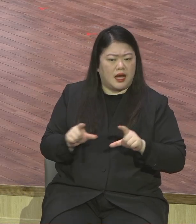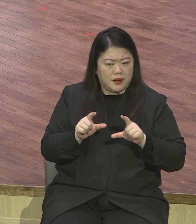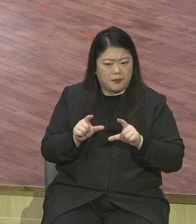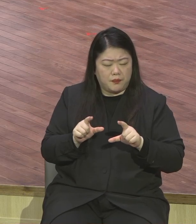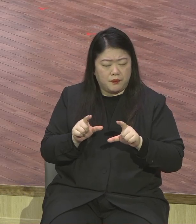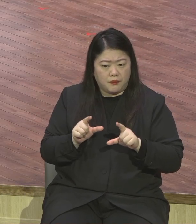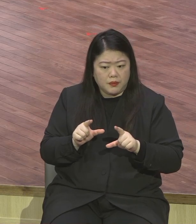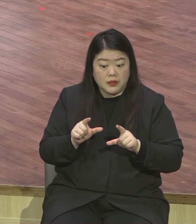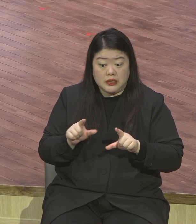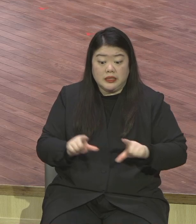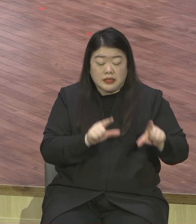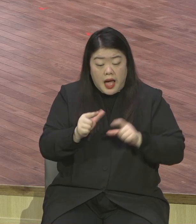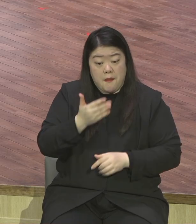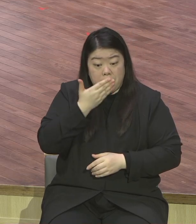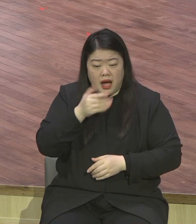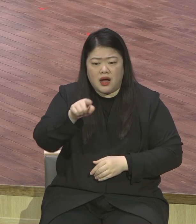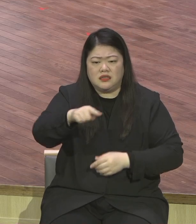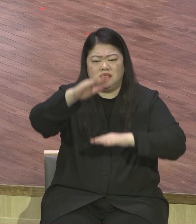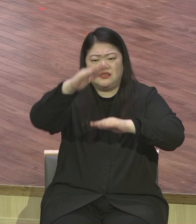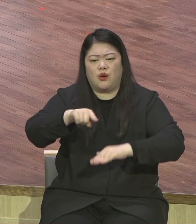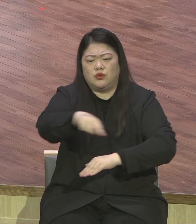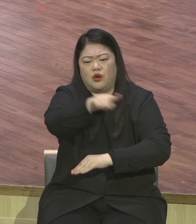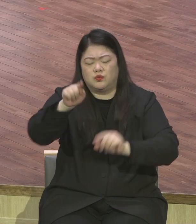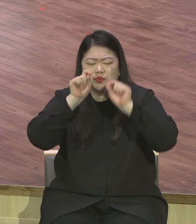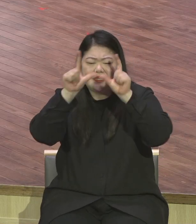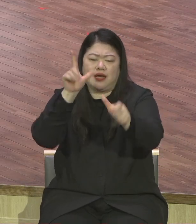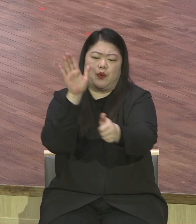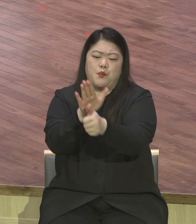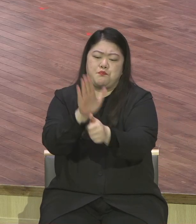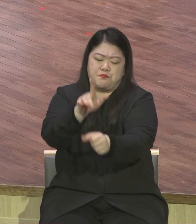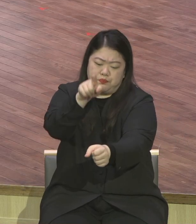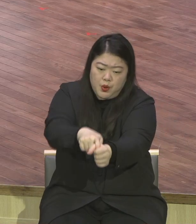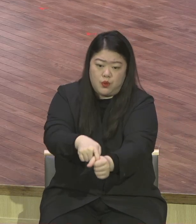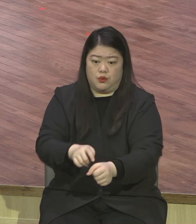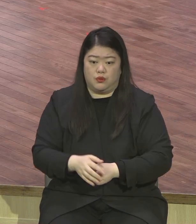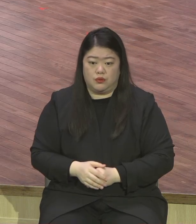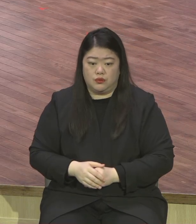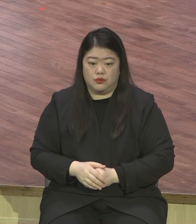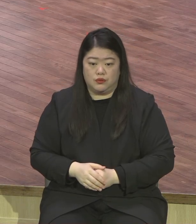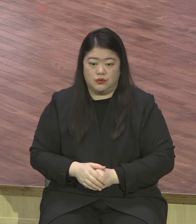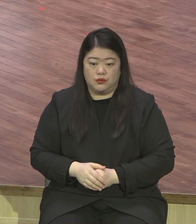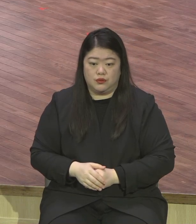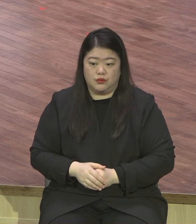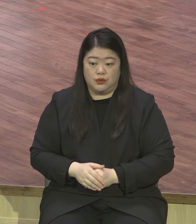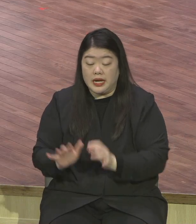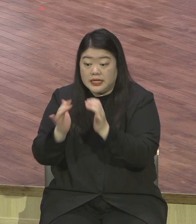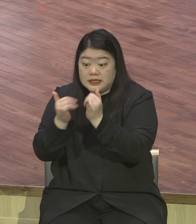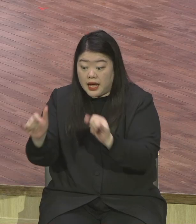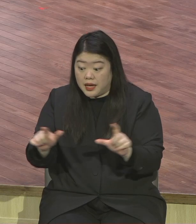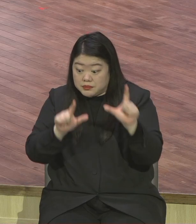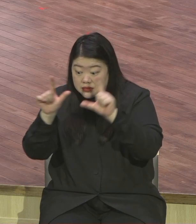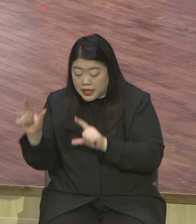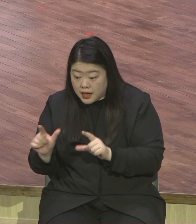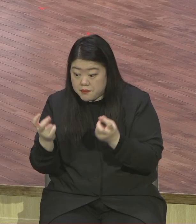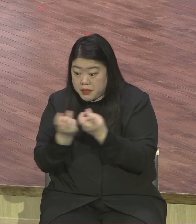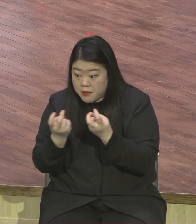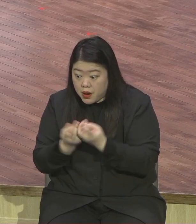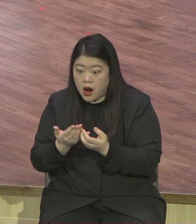하십니다 말씀으로 떡으로만 돈으로만 권력으로만 세상의 지식으로만 아니고